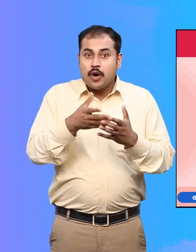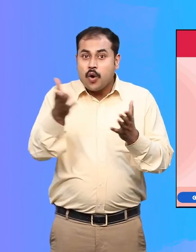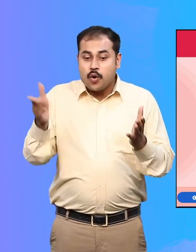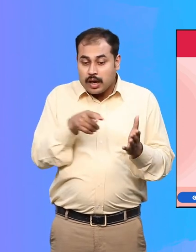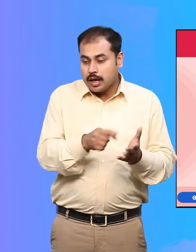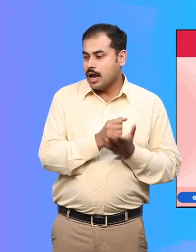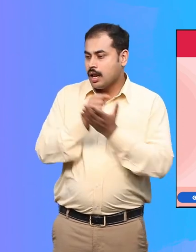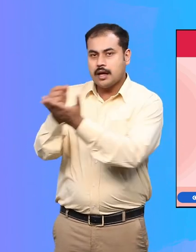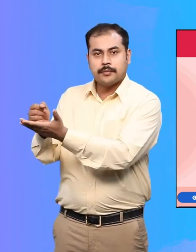करने के कारियों